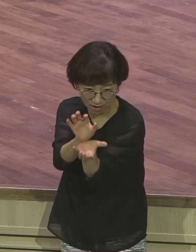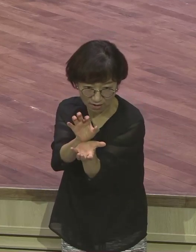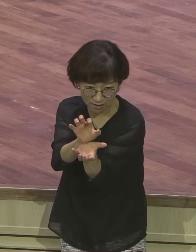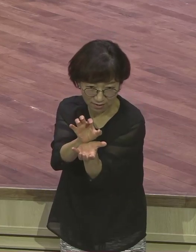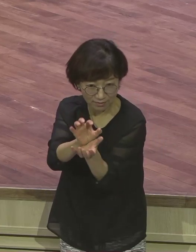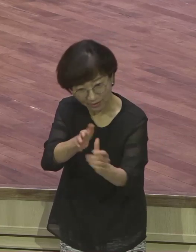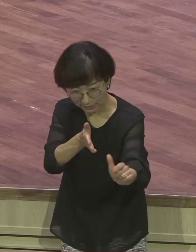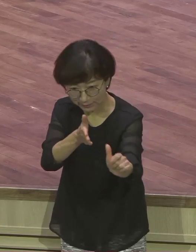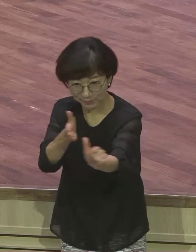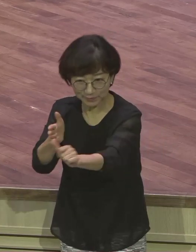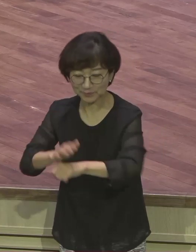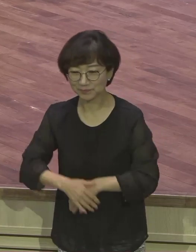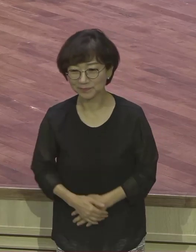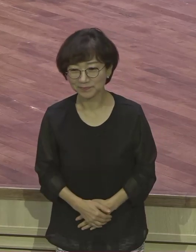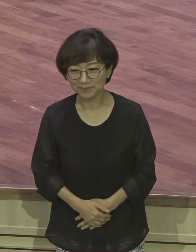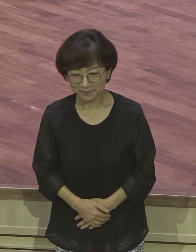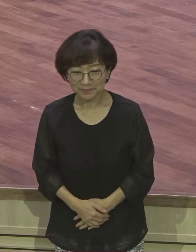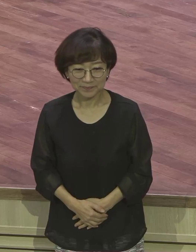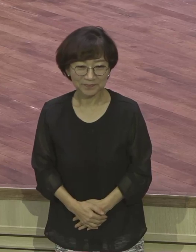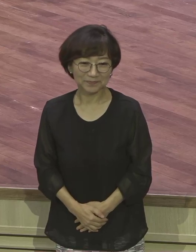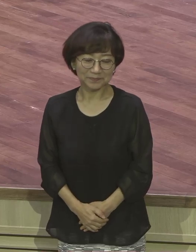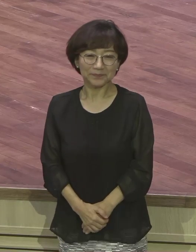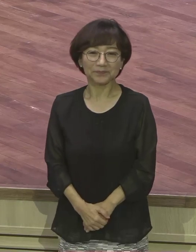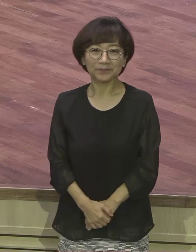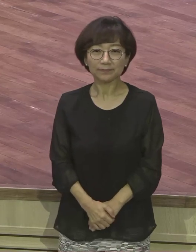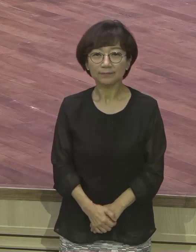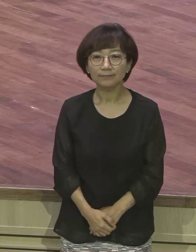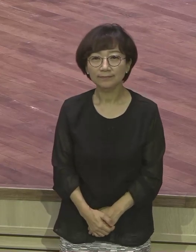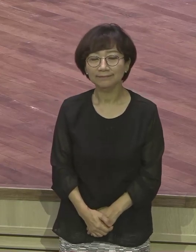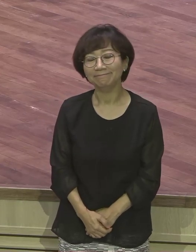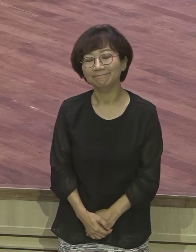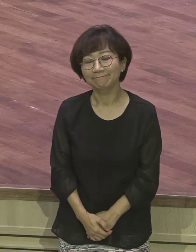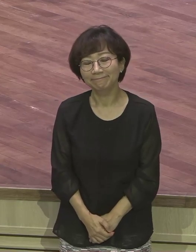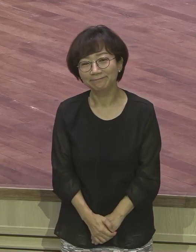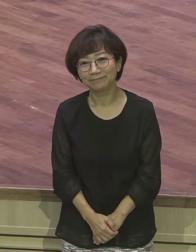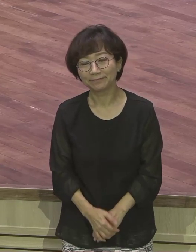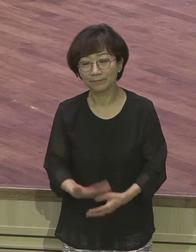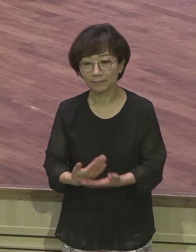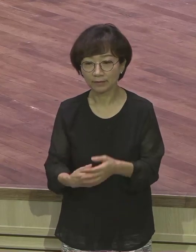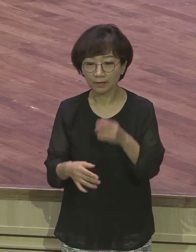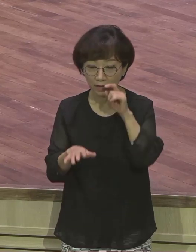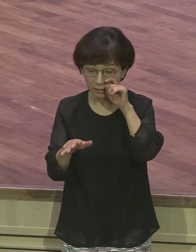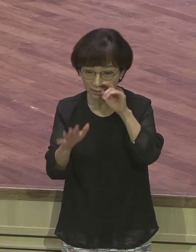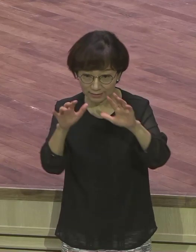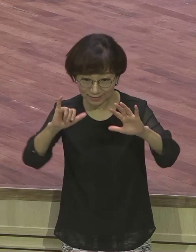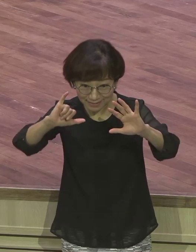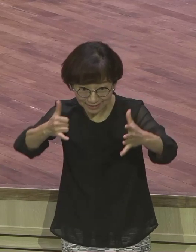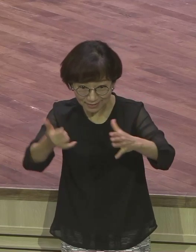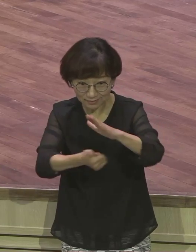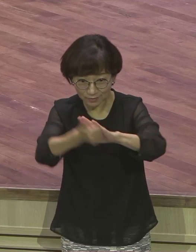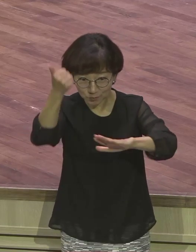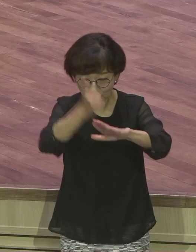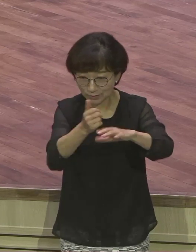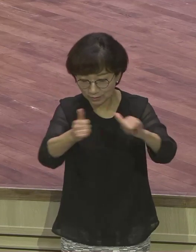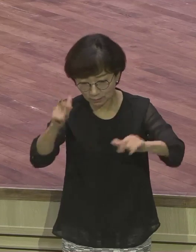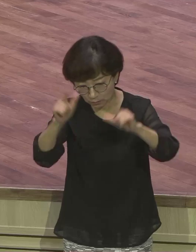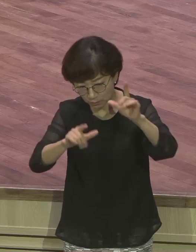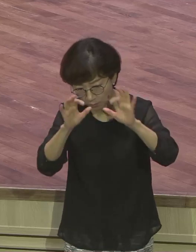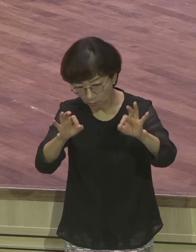적시로입니다 적시로 도전합니다 절대 포기하는